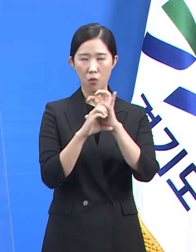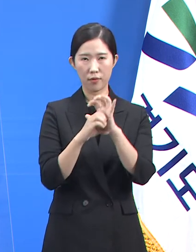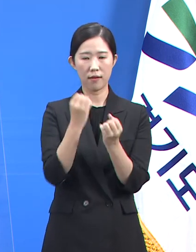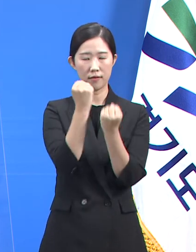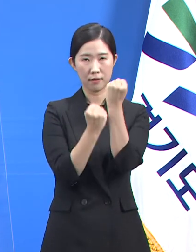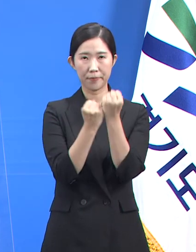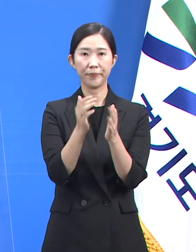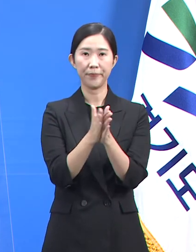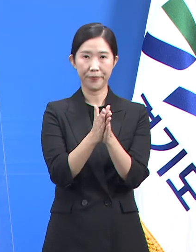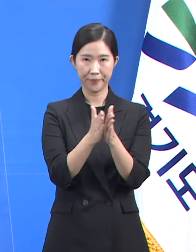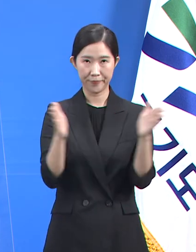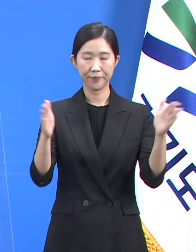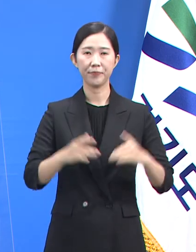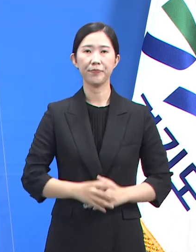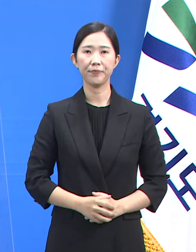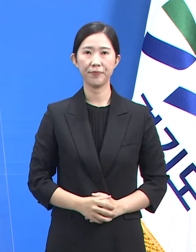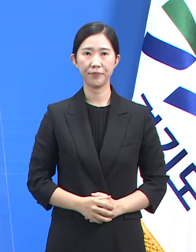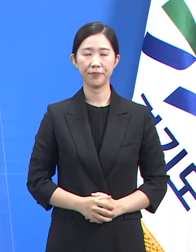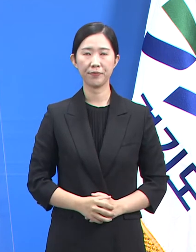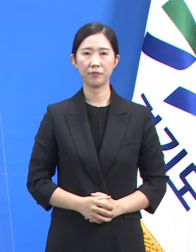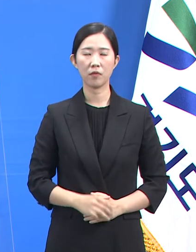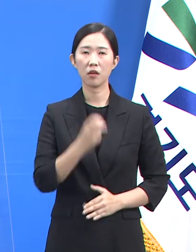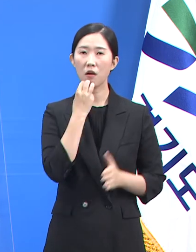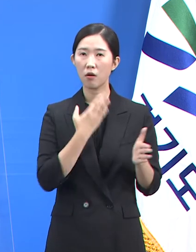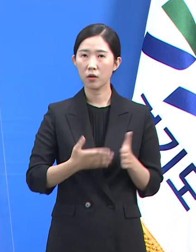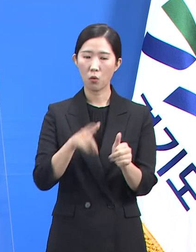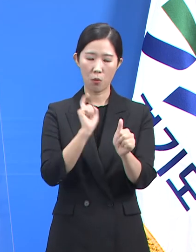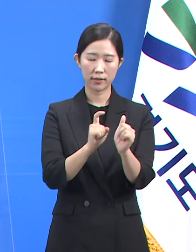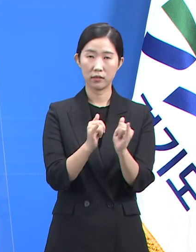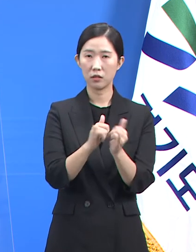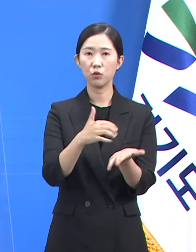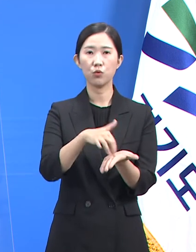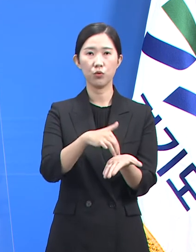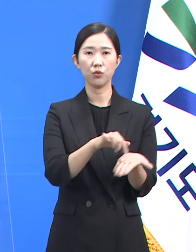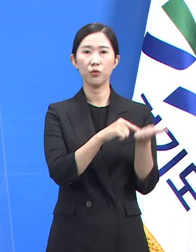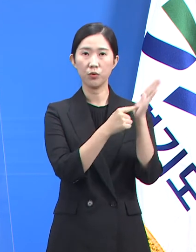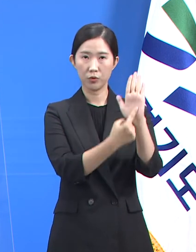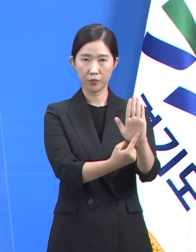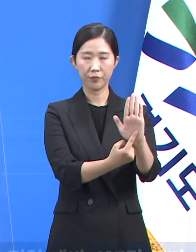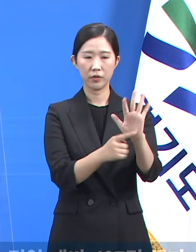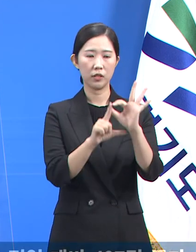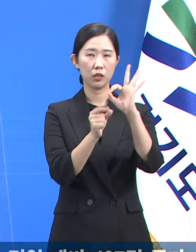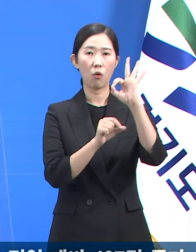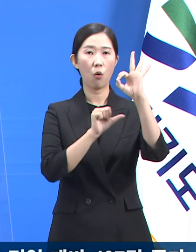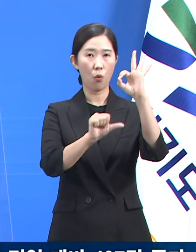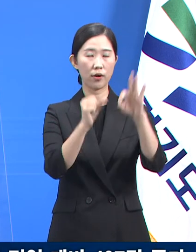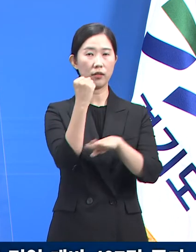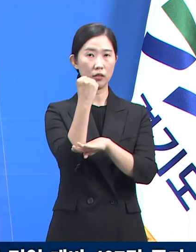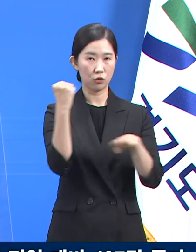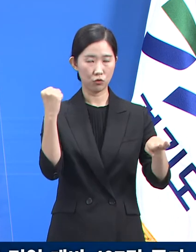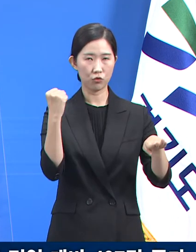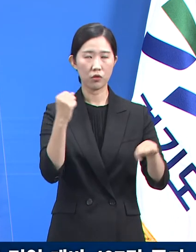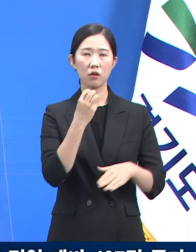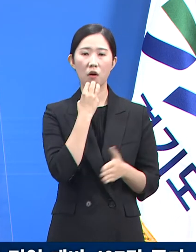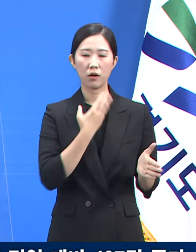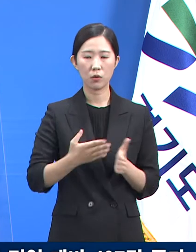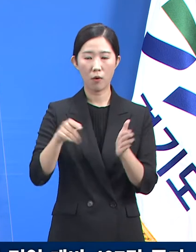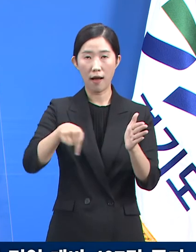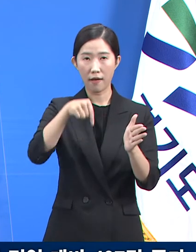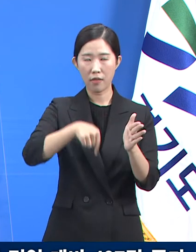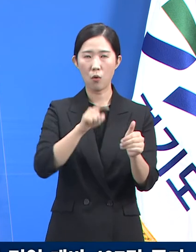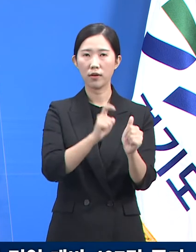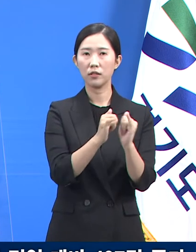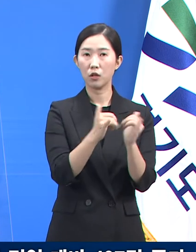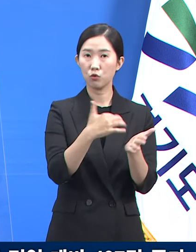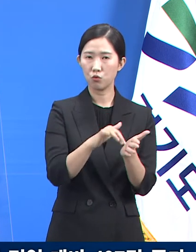기자회견을 시작하겠습니다. 경기도 확진자 발생 현황입니다. 10월 5일 0시 기준 경기도 확진자 수는 전일